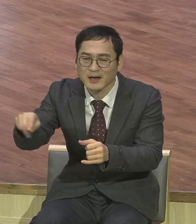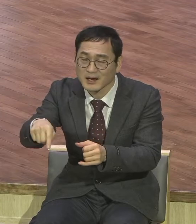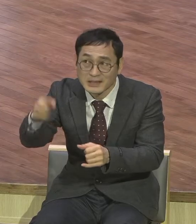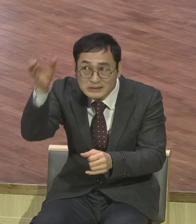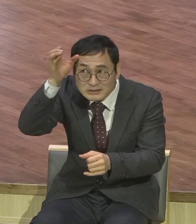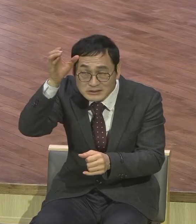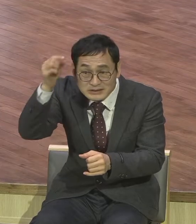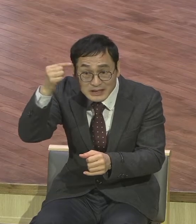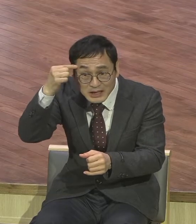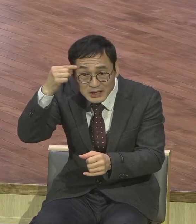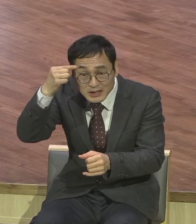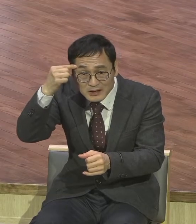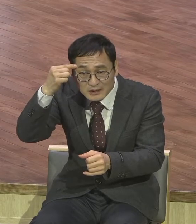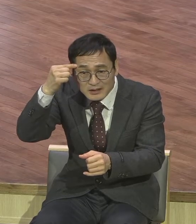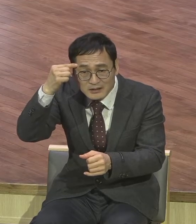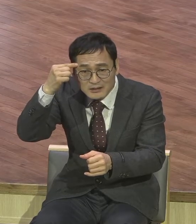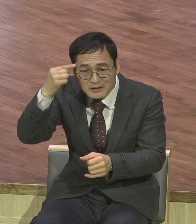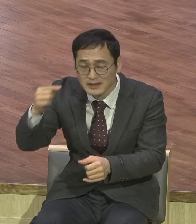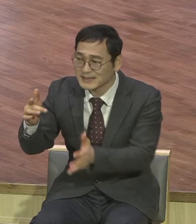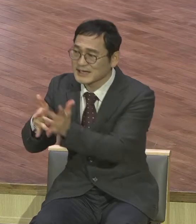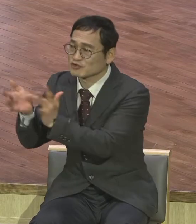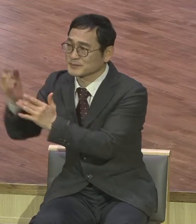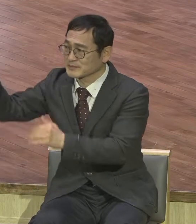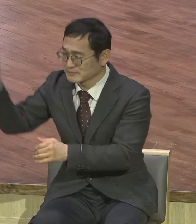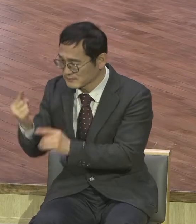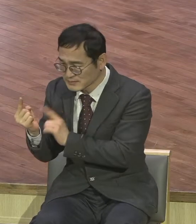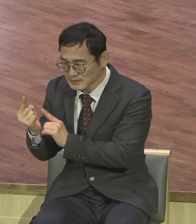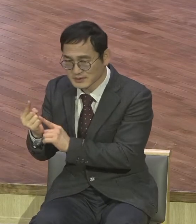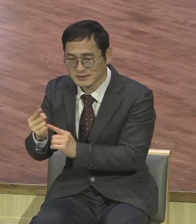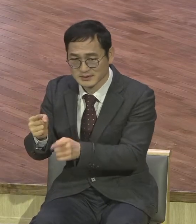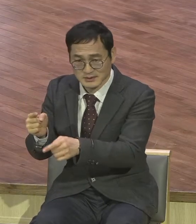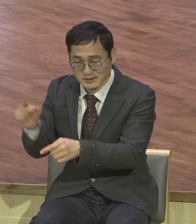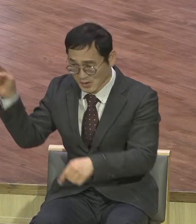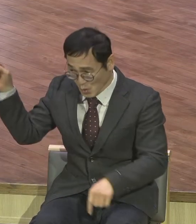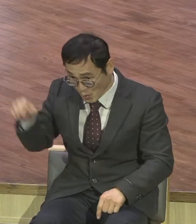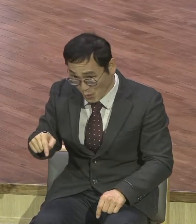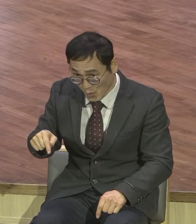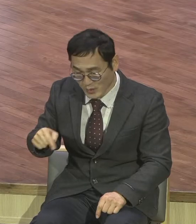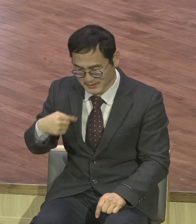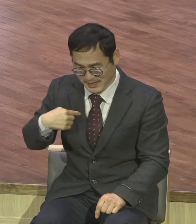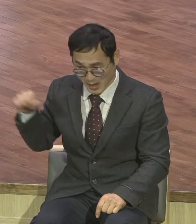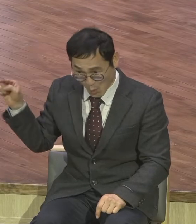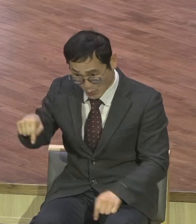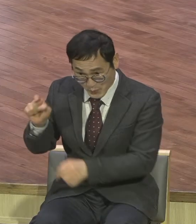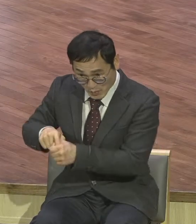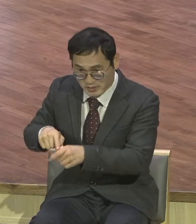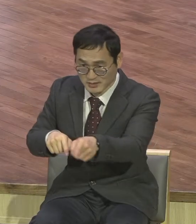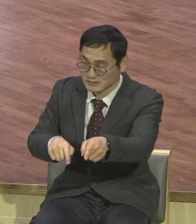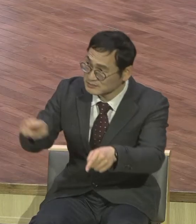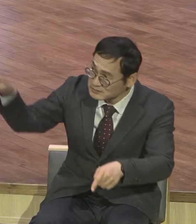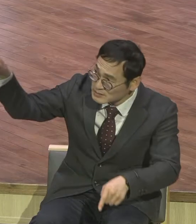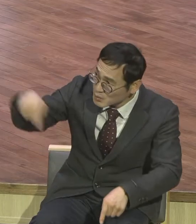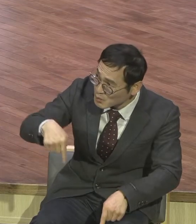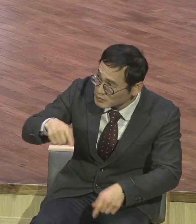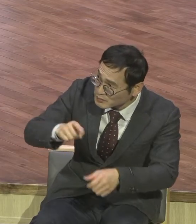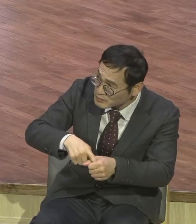지금도 마찬가지예요. 지금도 이 자유주의 신학 자유주의 그러면 이와 여대